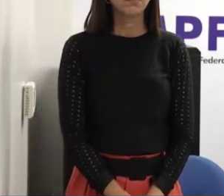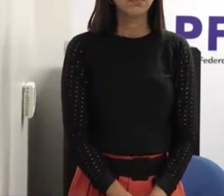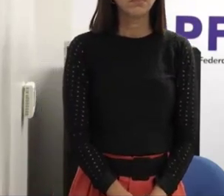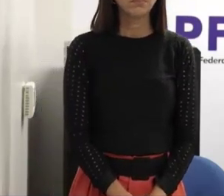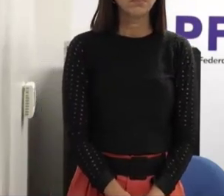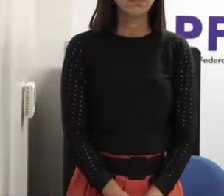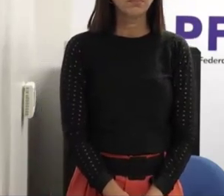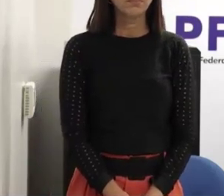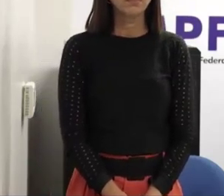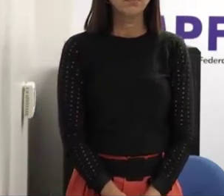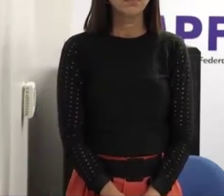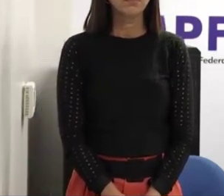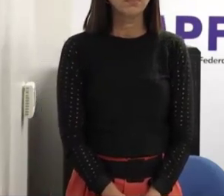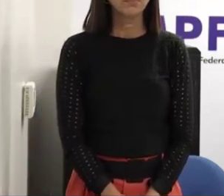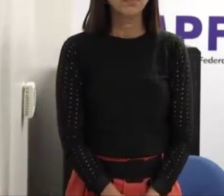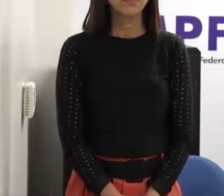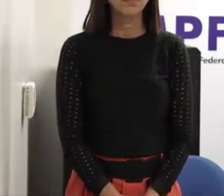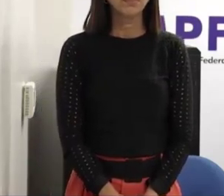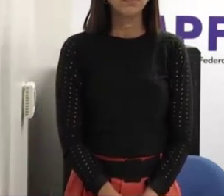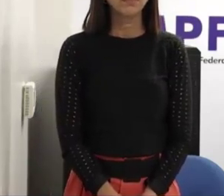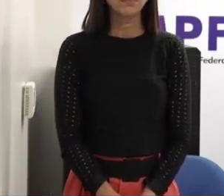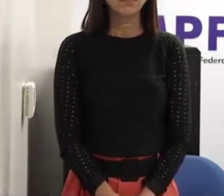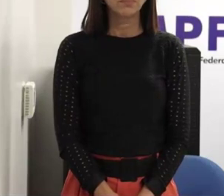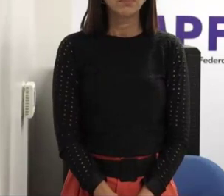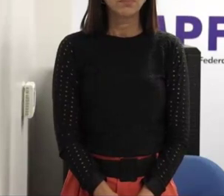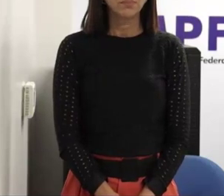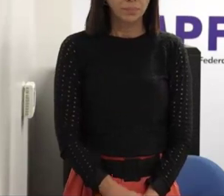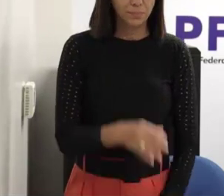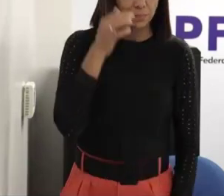aí eu vou passar para a última pergunta e nós temos uma do chat também